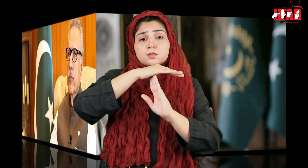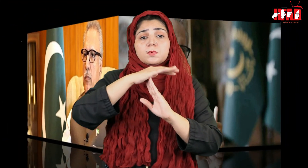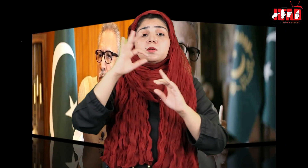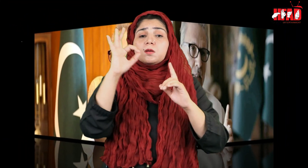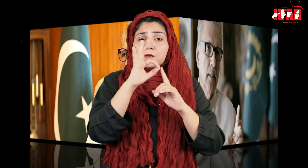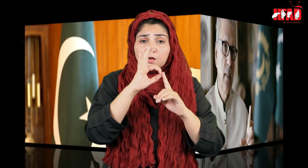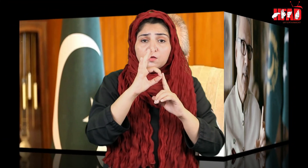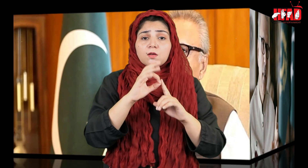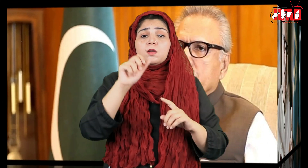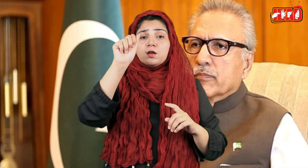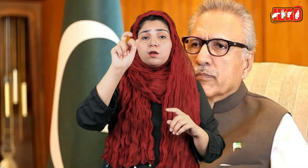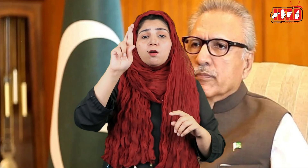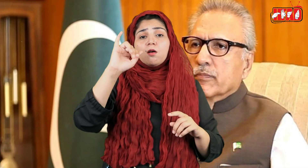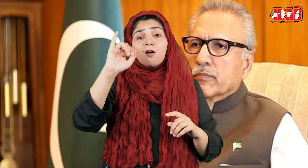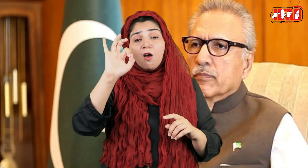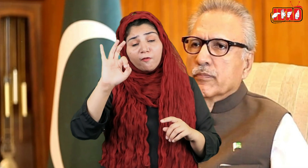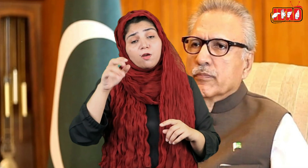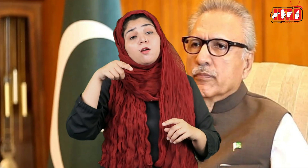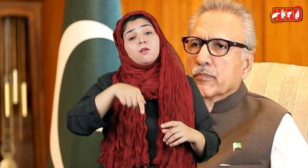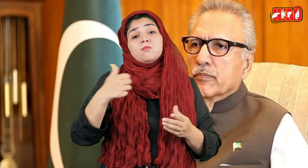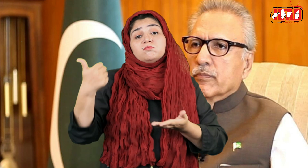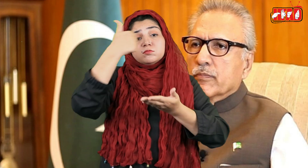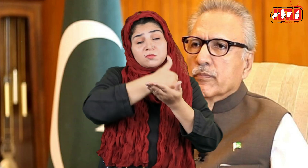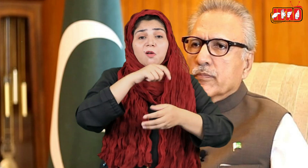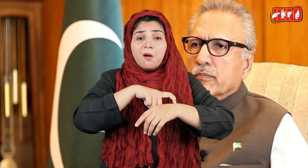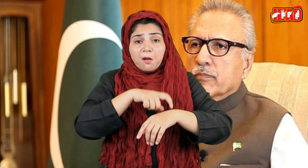صدر آریف الوی کے اہدے کی مدت نو ستمبر کو ختم ہو رہی ہے